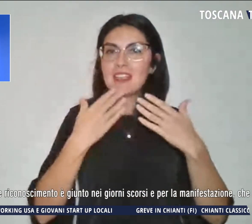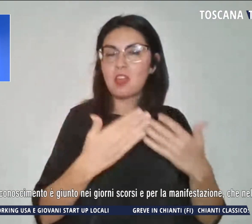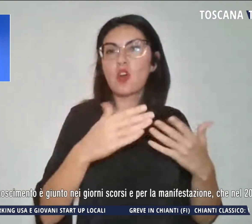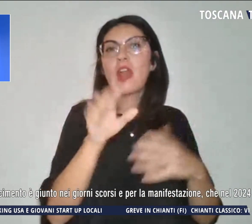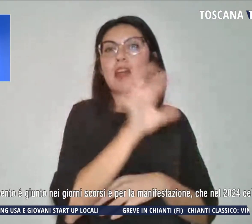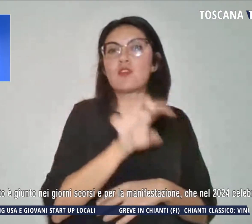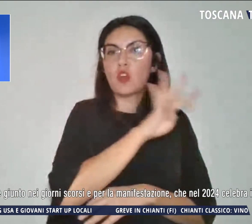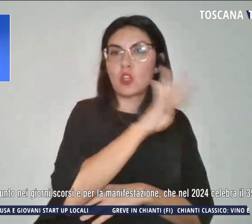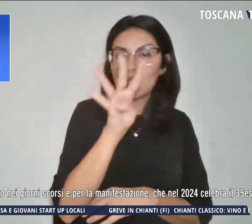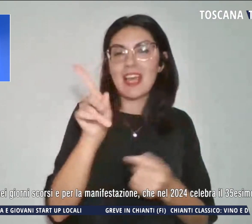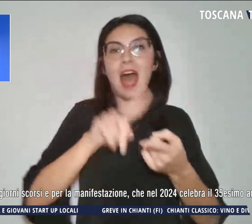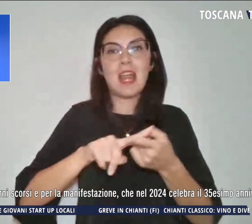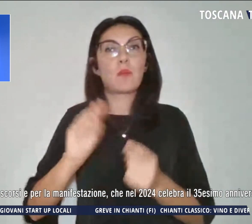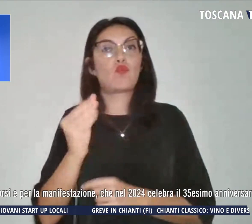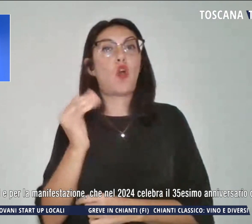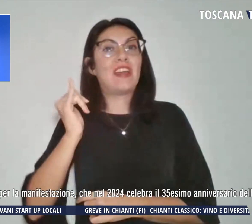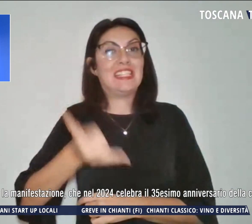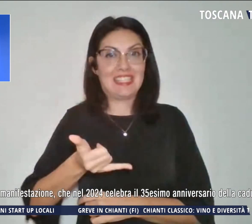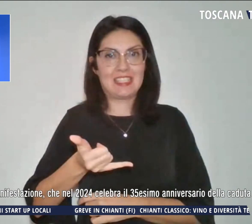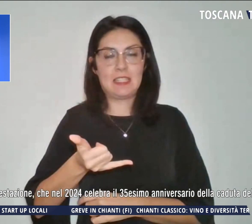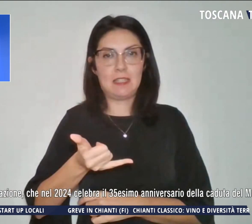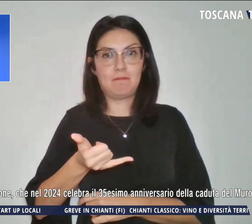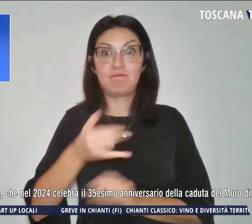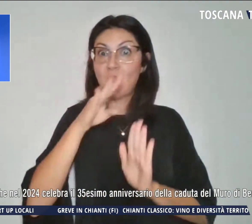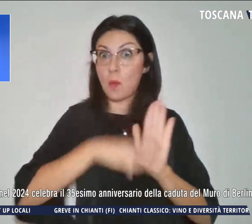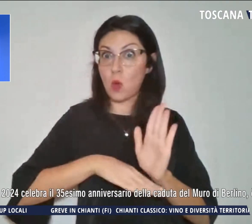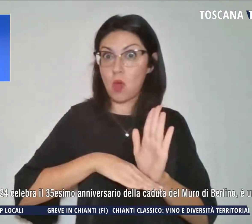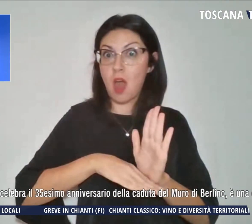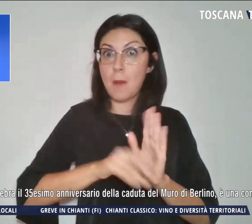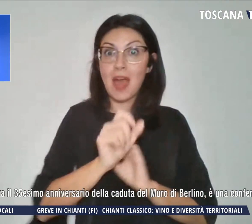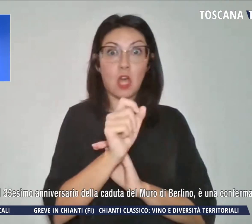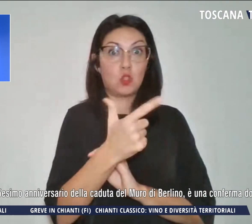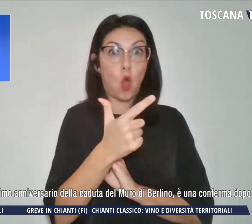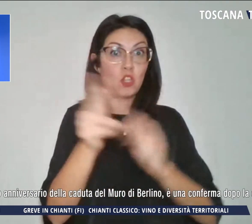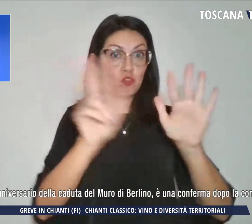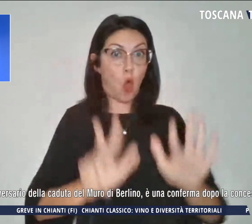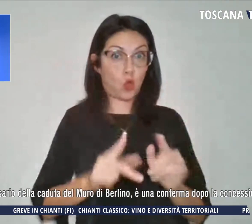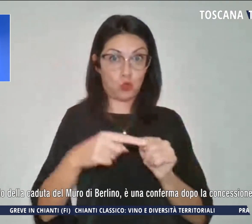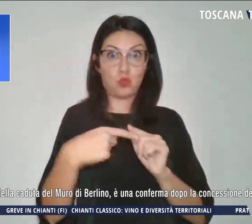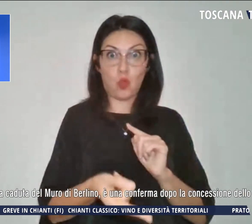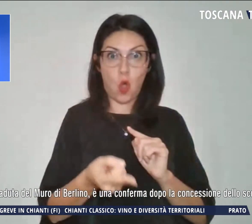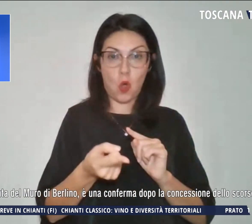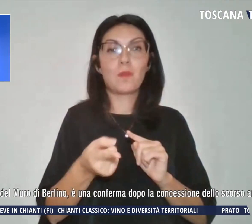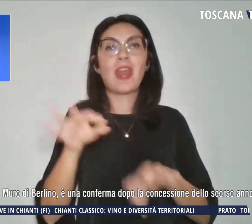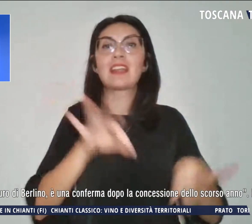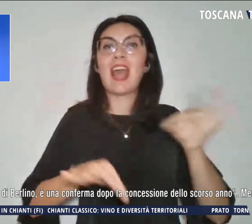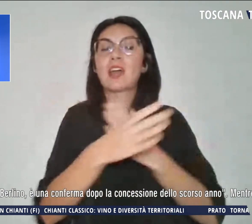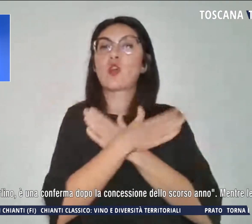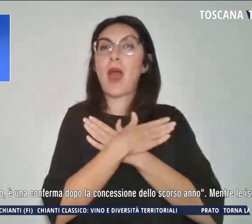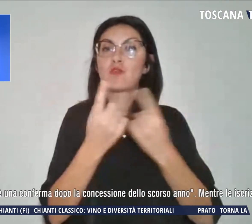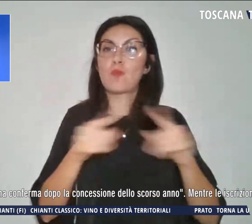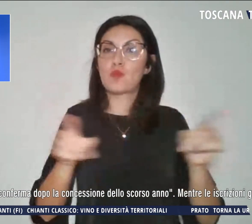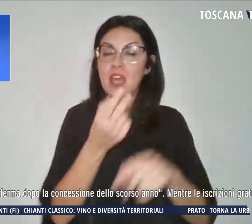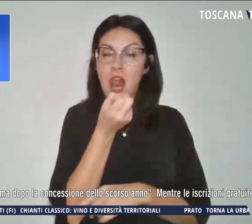Giovani Sì, in programma il 12 ottobre al Teatro del Maggio Musicale a Firenze.